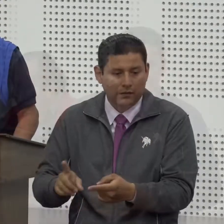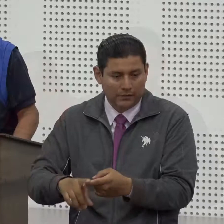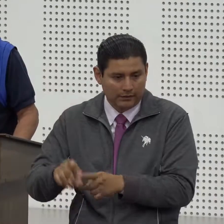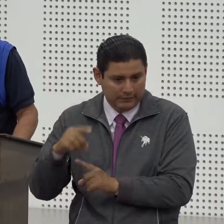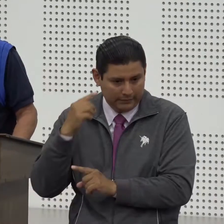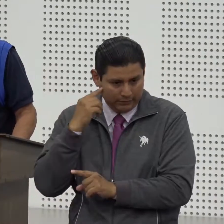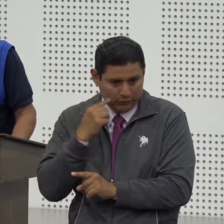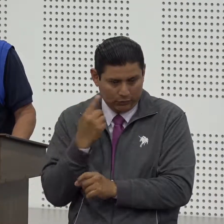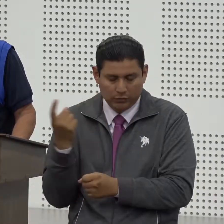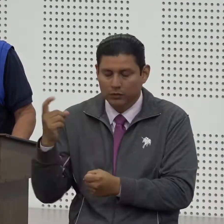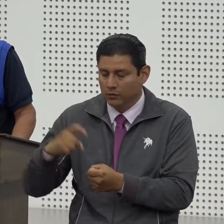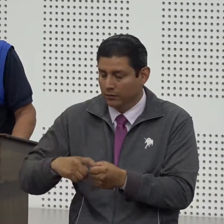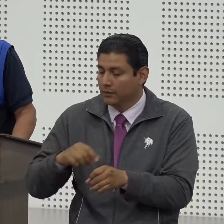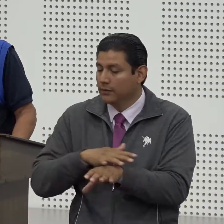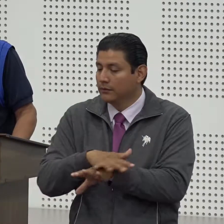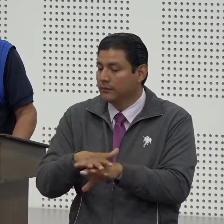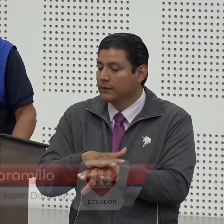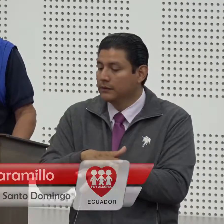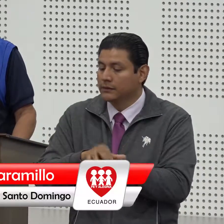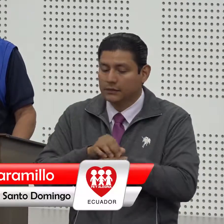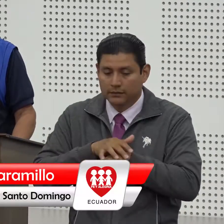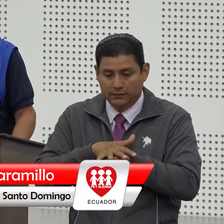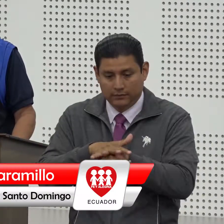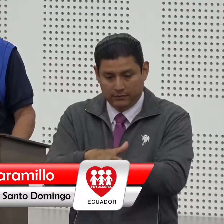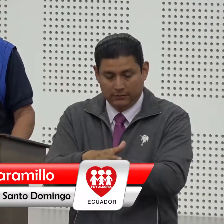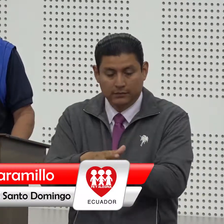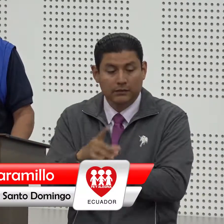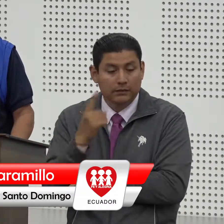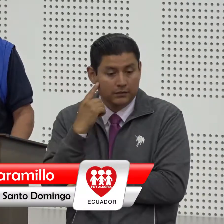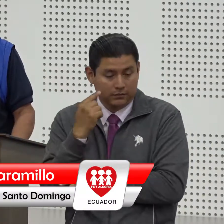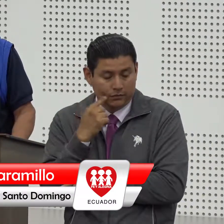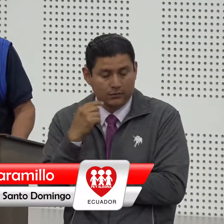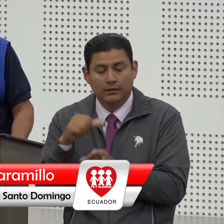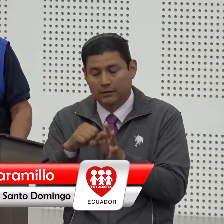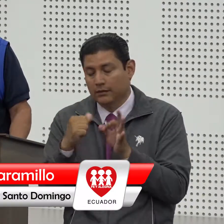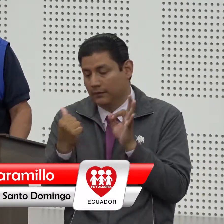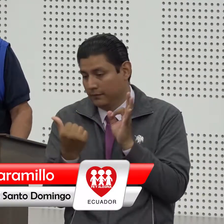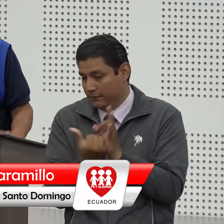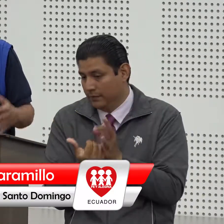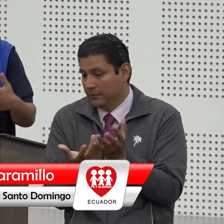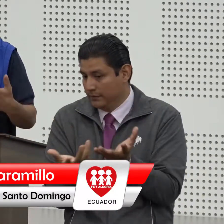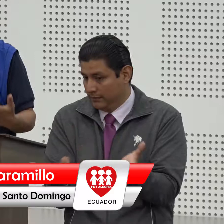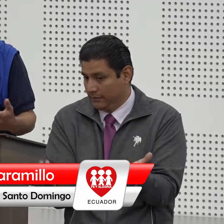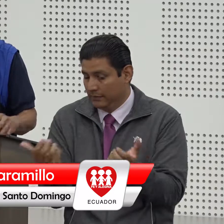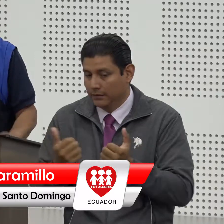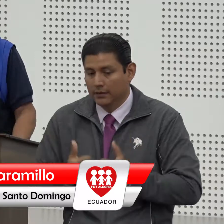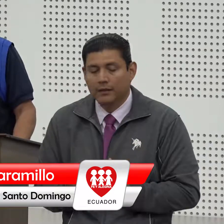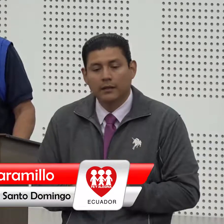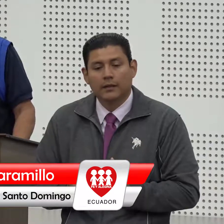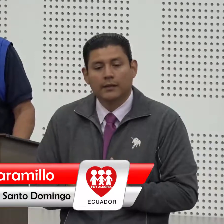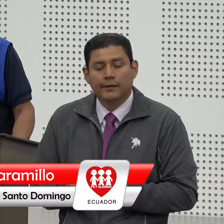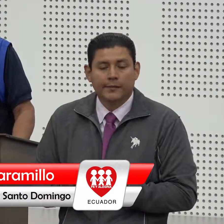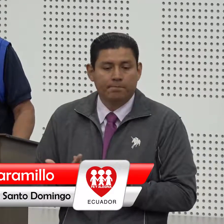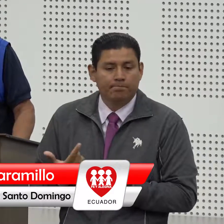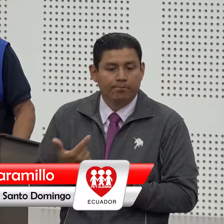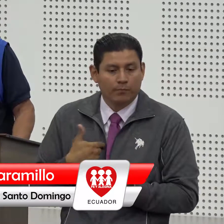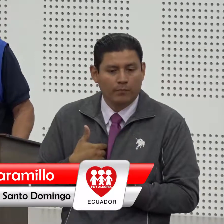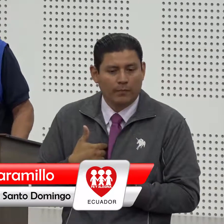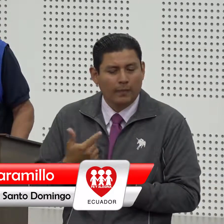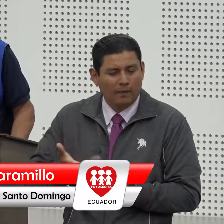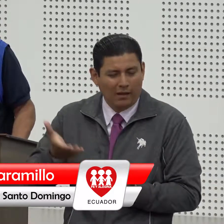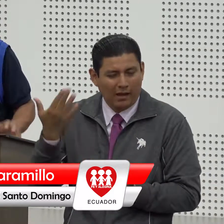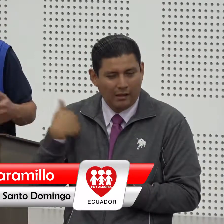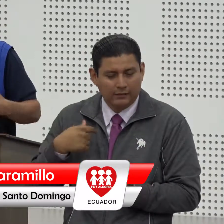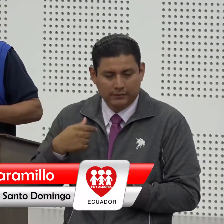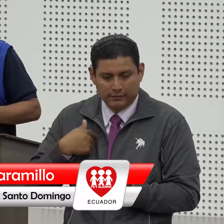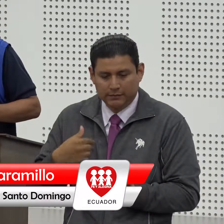un bachillerato inclusive de personas con discapacidad auditiva en fe y alegría lo cual yo acompañé de alguna forma